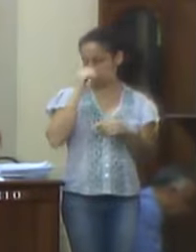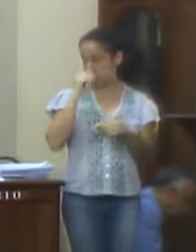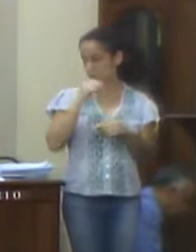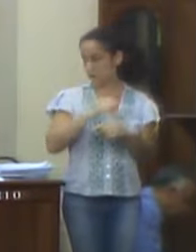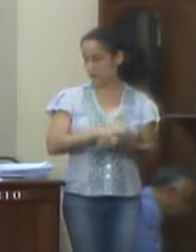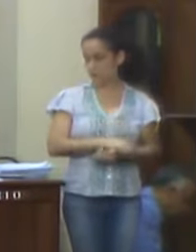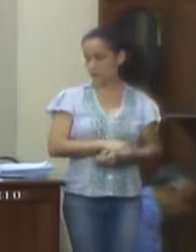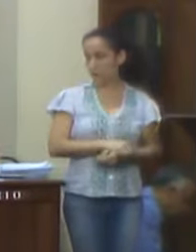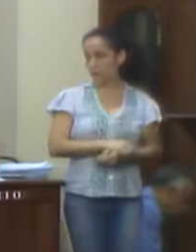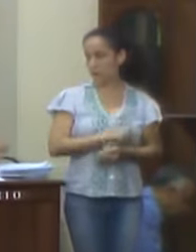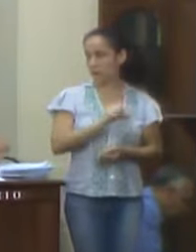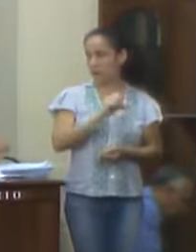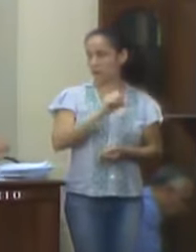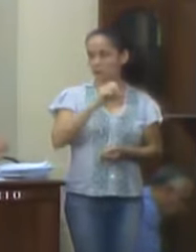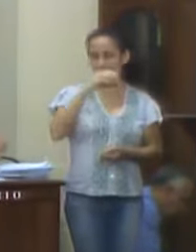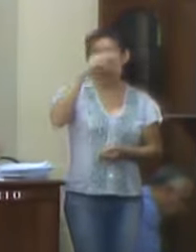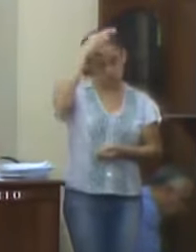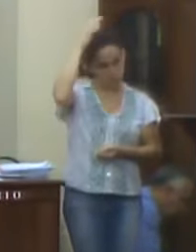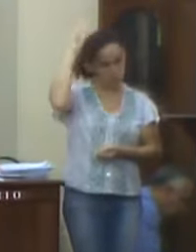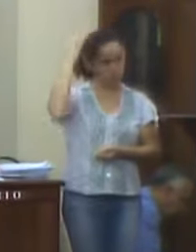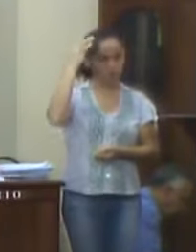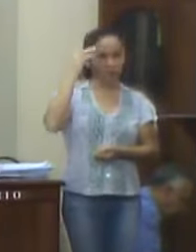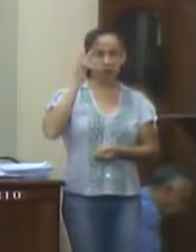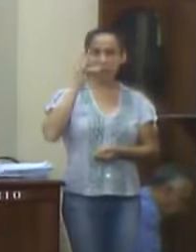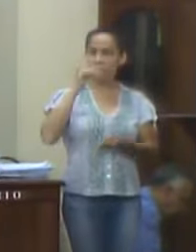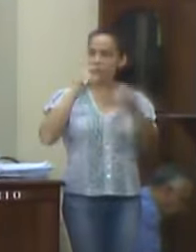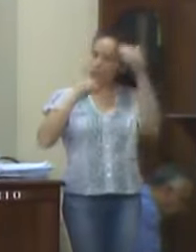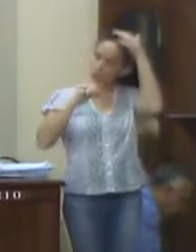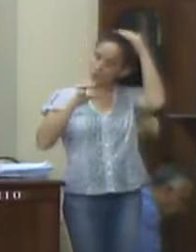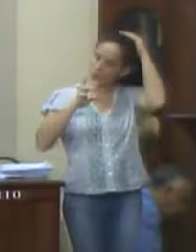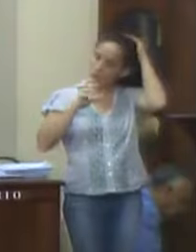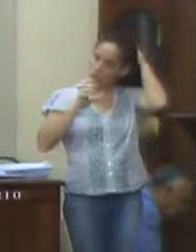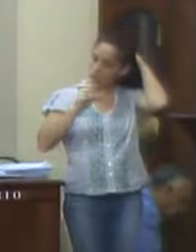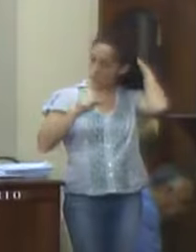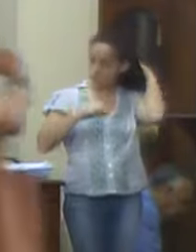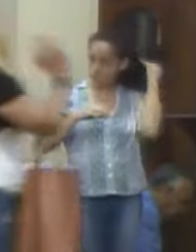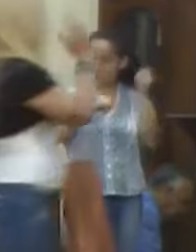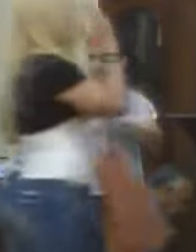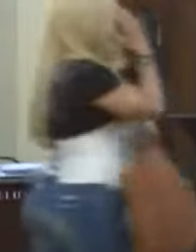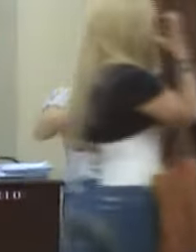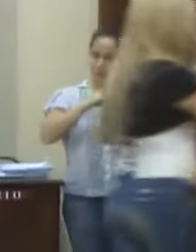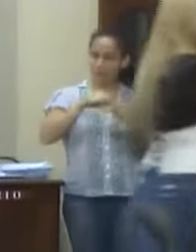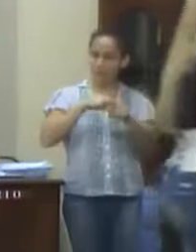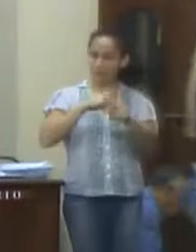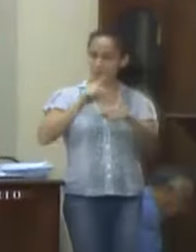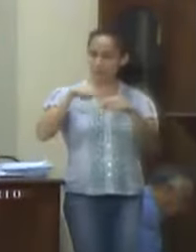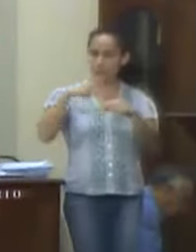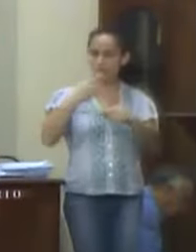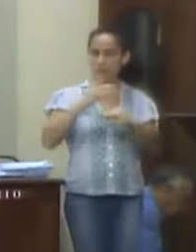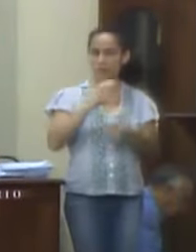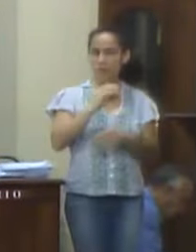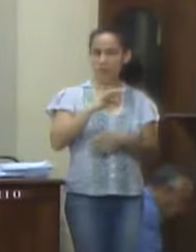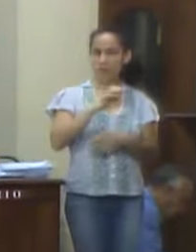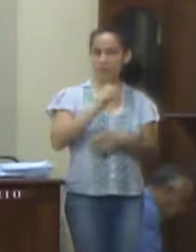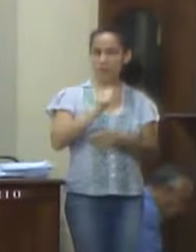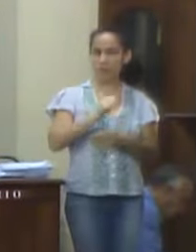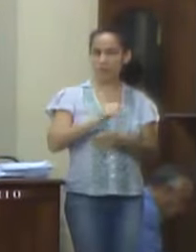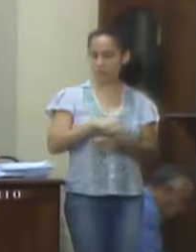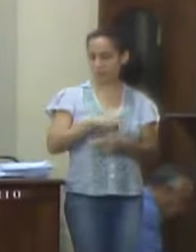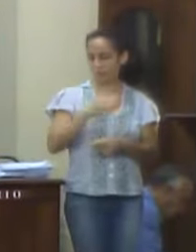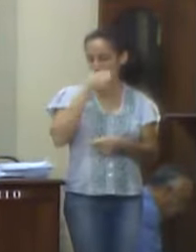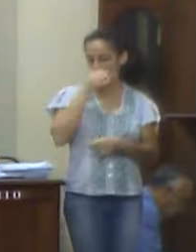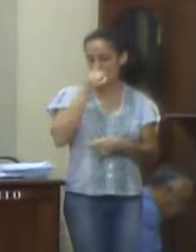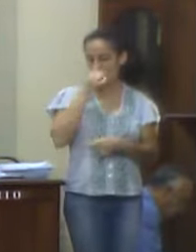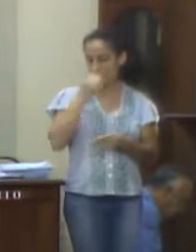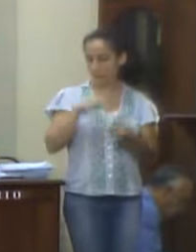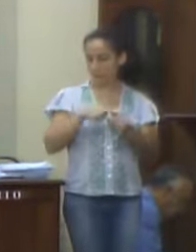que estabeleceu regra de transição no sentido de que, a partir das contas de governo municipais